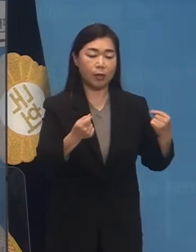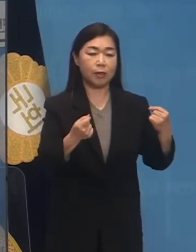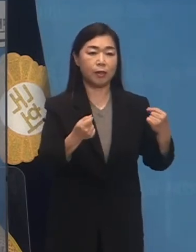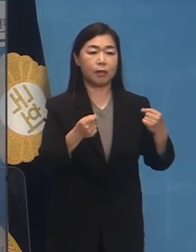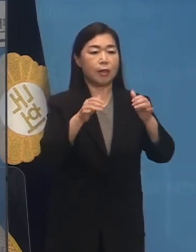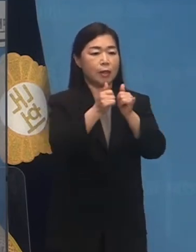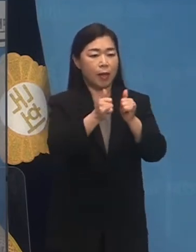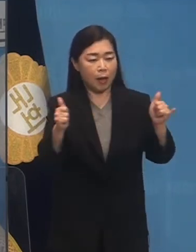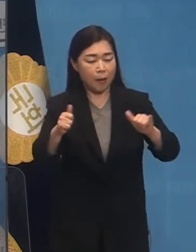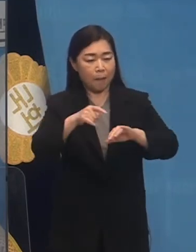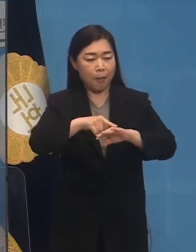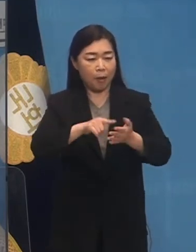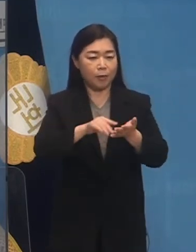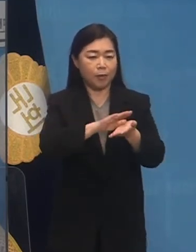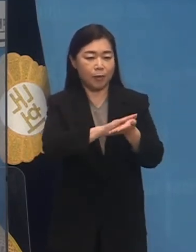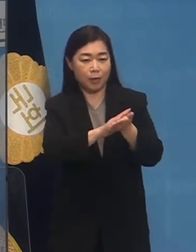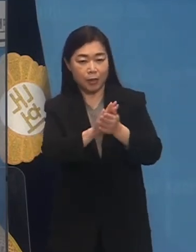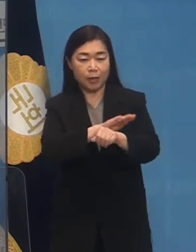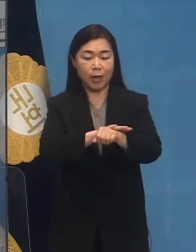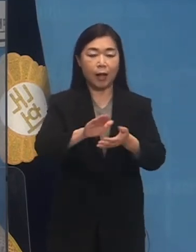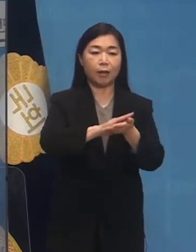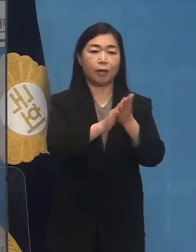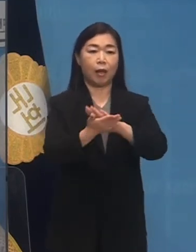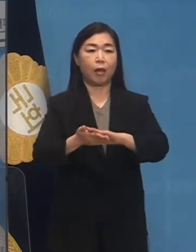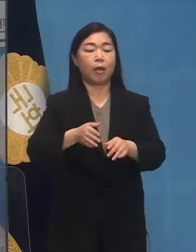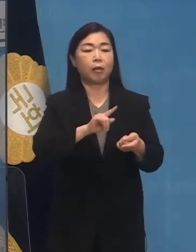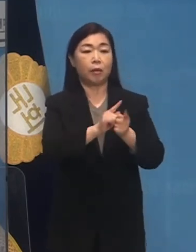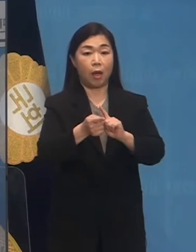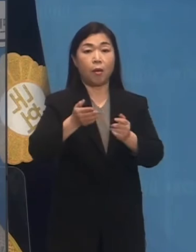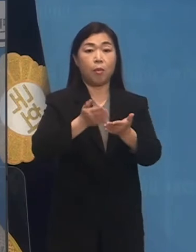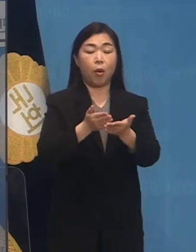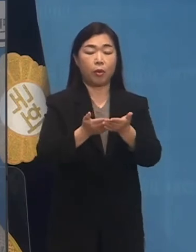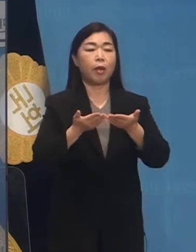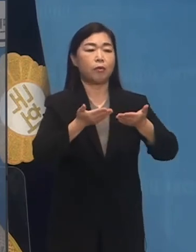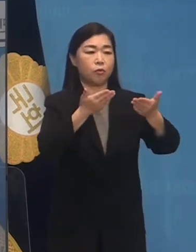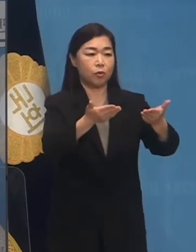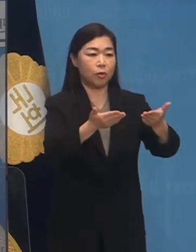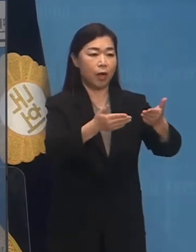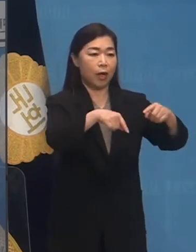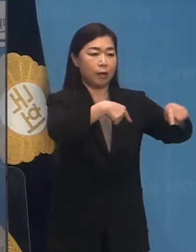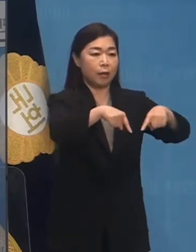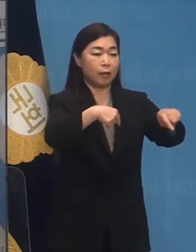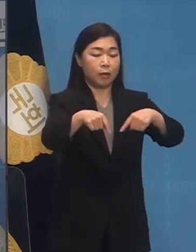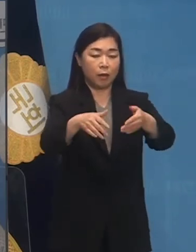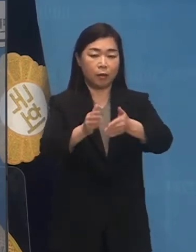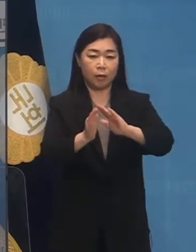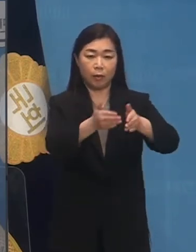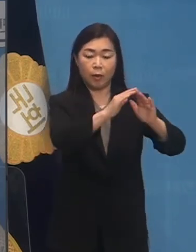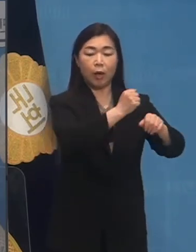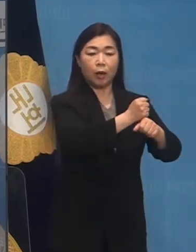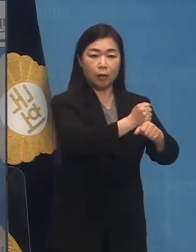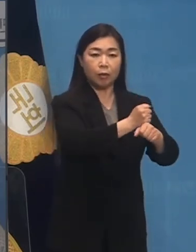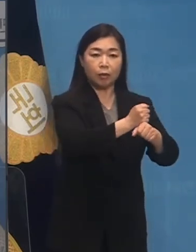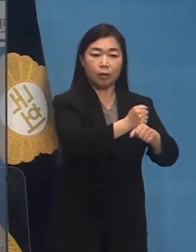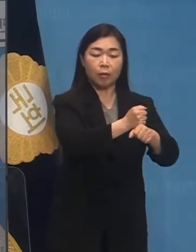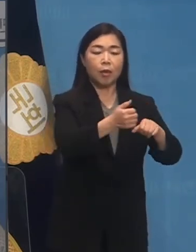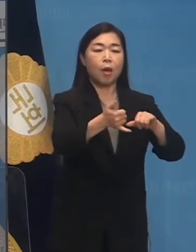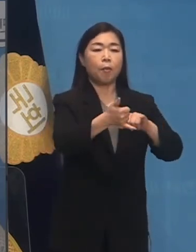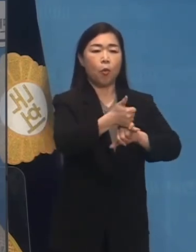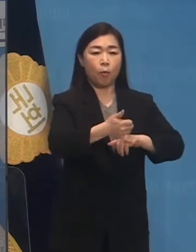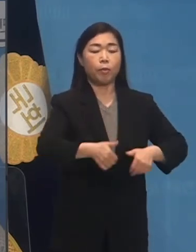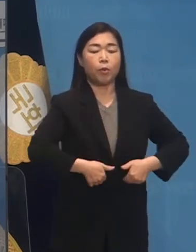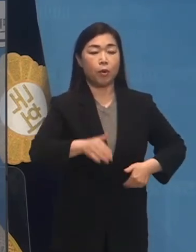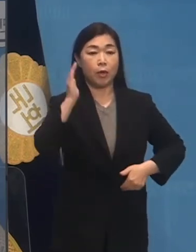제대로 대변할 다담제 정치 중대 선거구제의 필요성을 이야기한 것입니다. 그러나